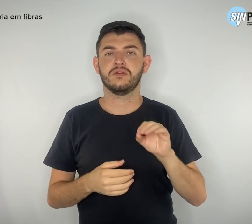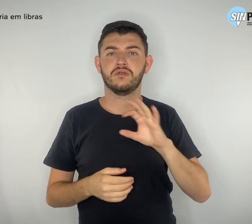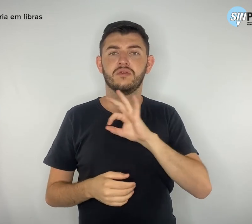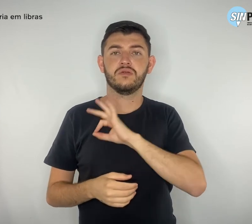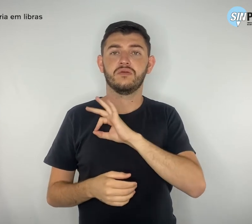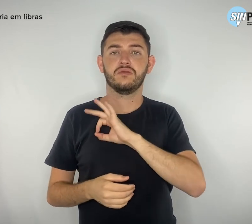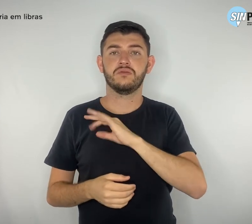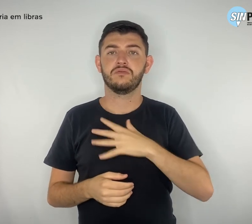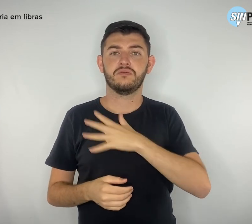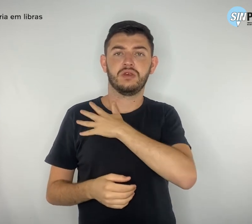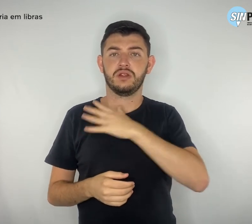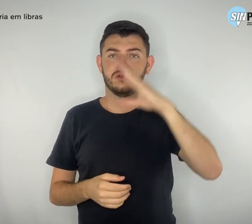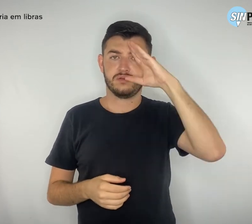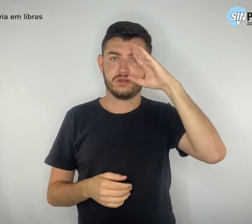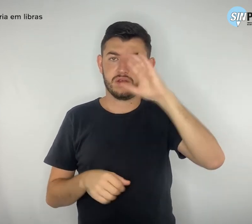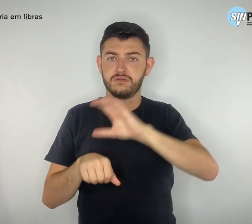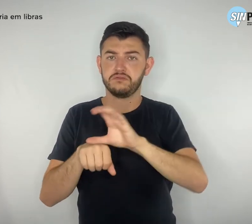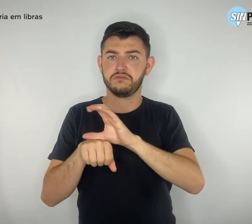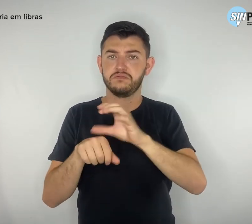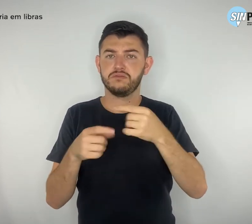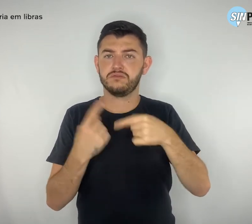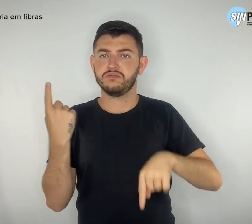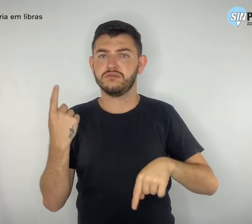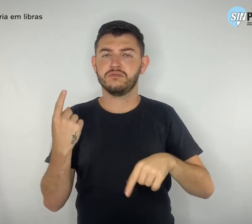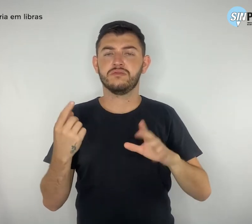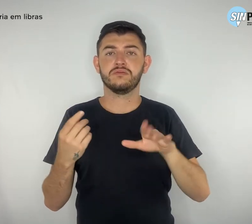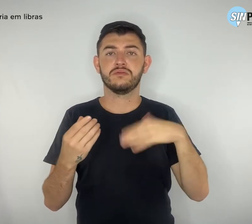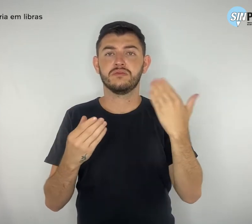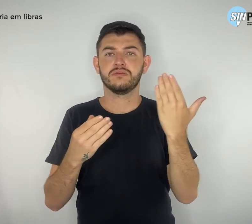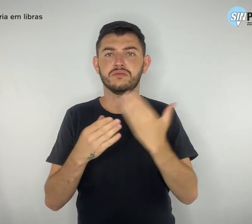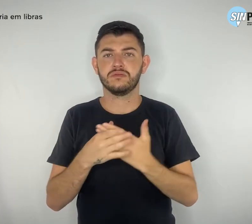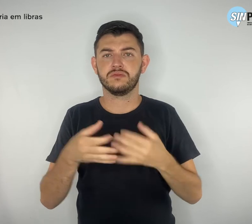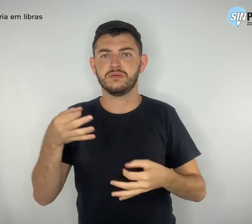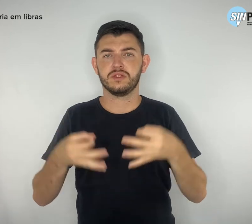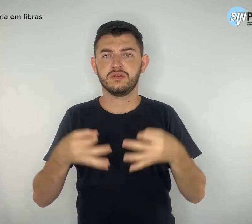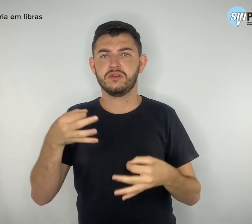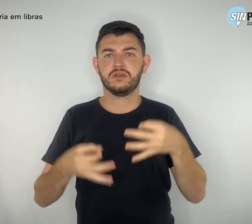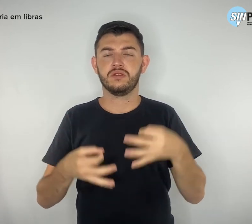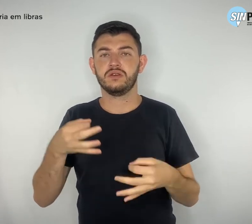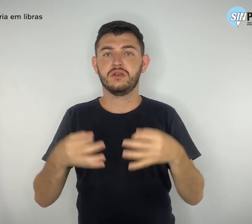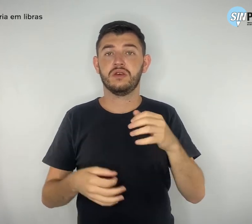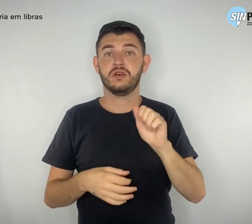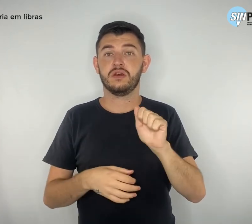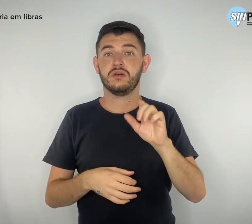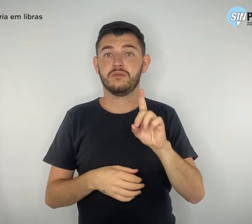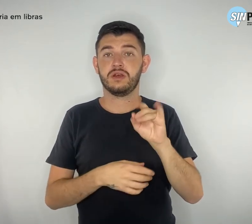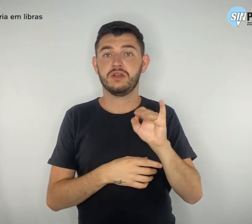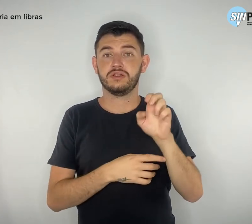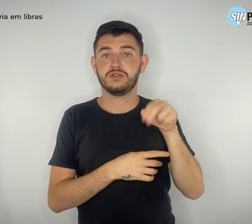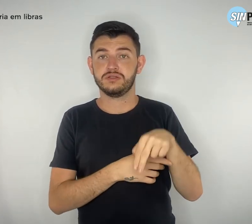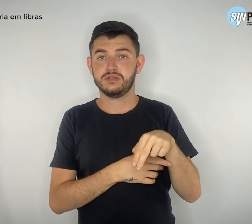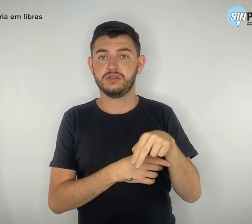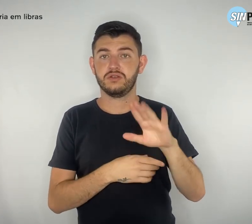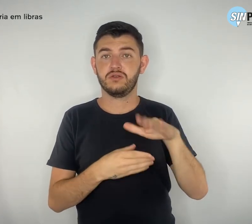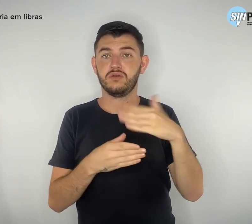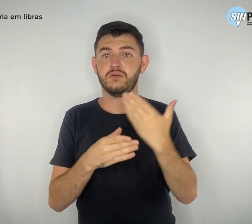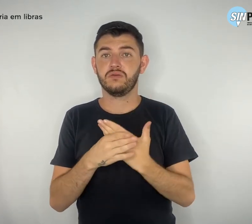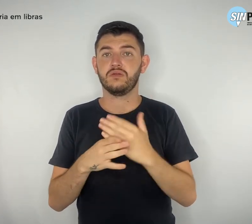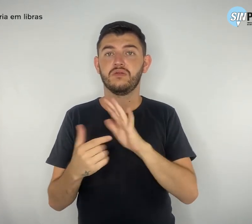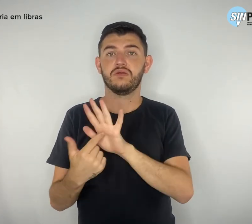A ação julgada foi uma ADIN, ou Ação Direta de Inconstitucionalidade,